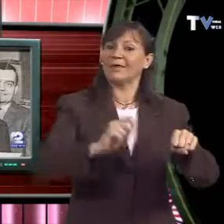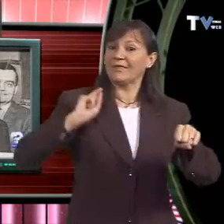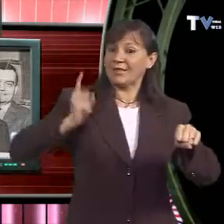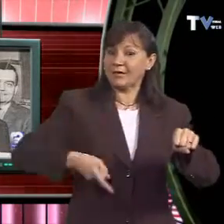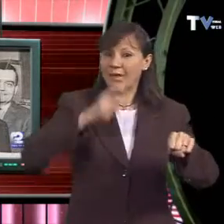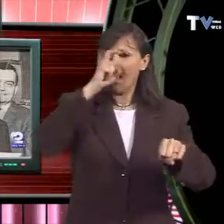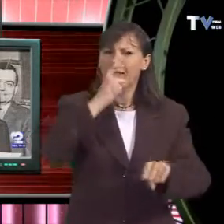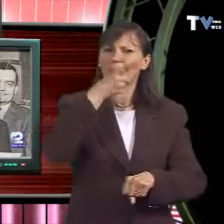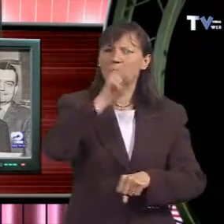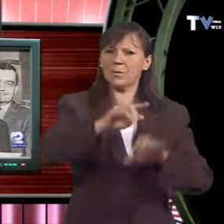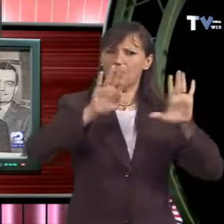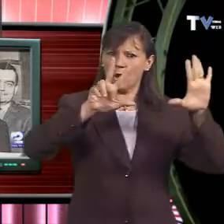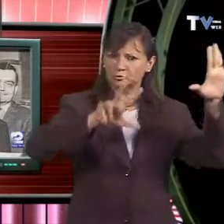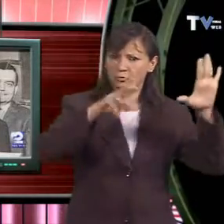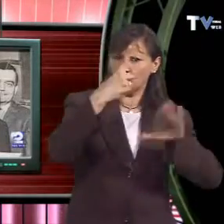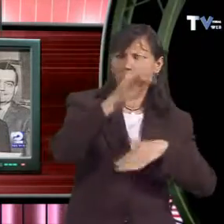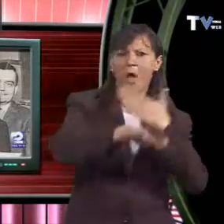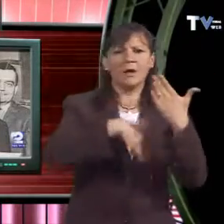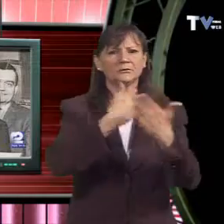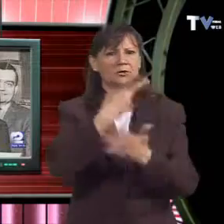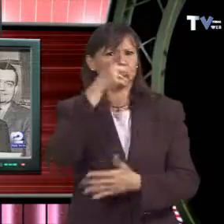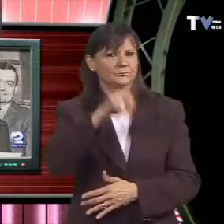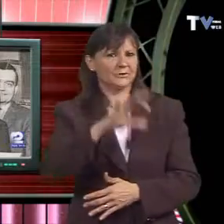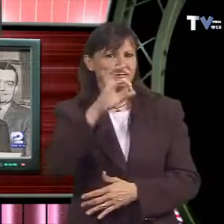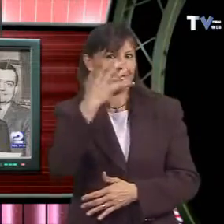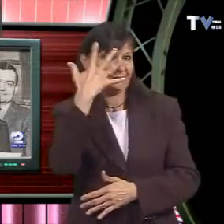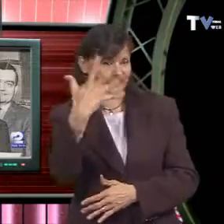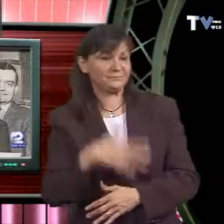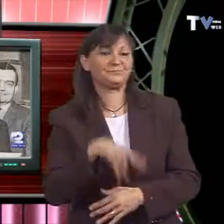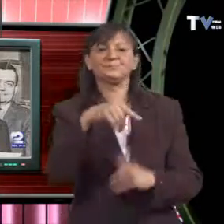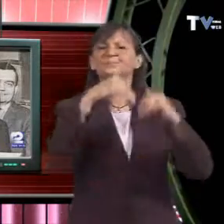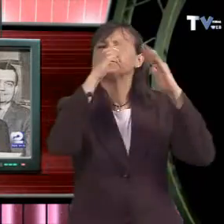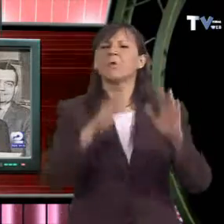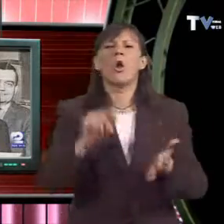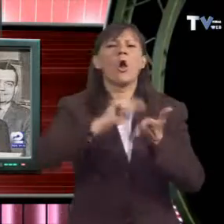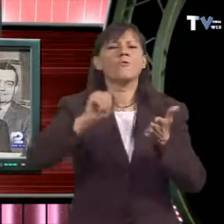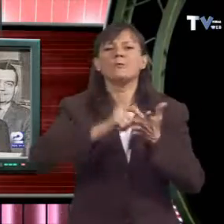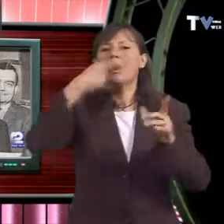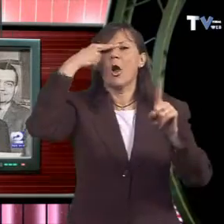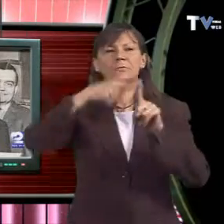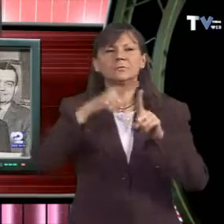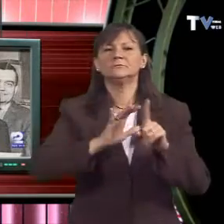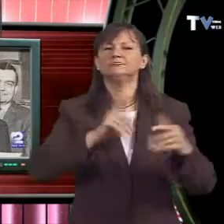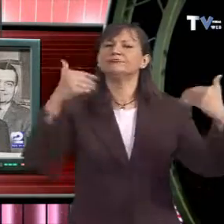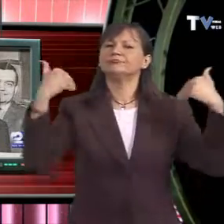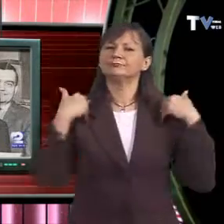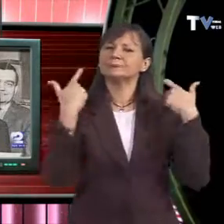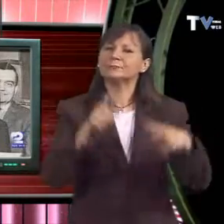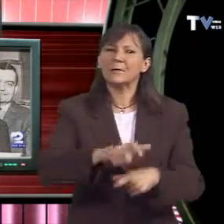Miloukia és un dels milers, que durant dècades els bisbes han dirigit a l'Oficina Vaticana